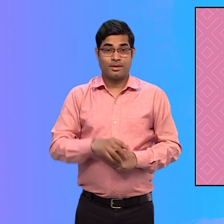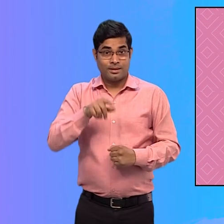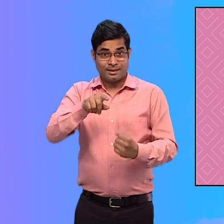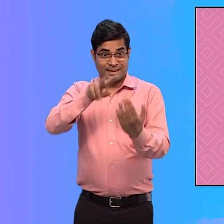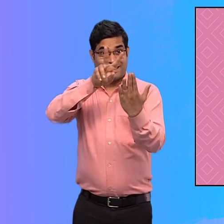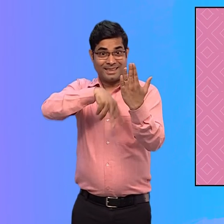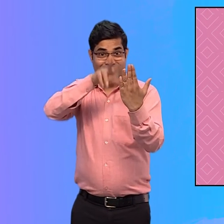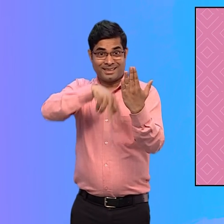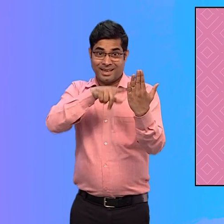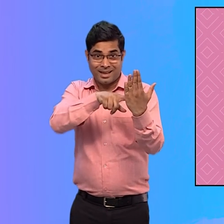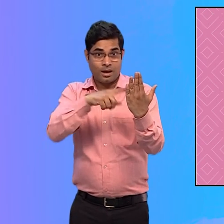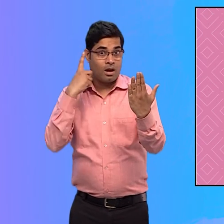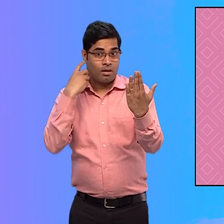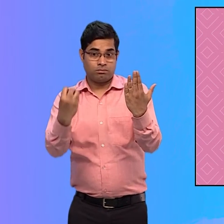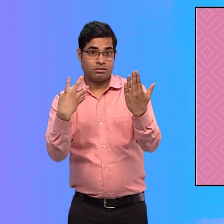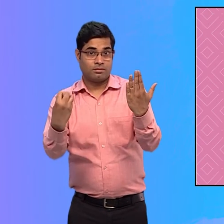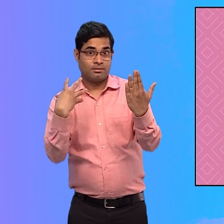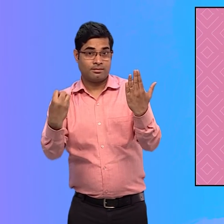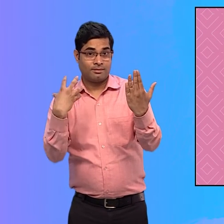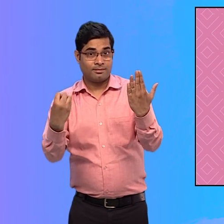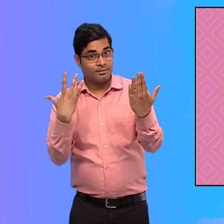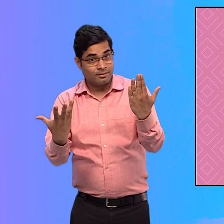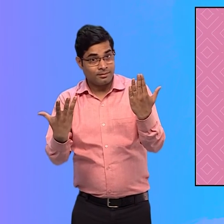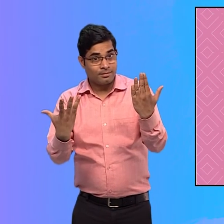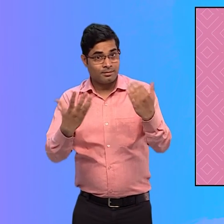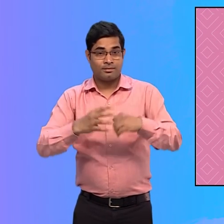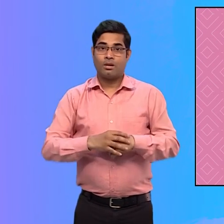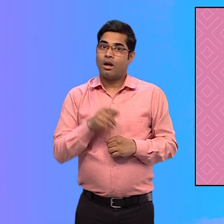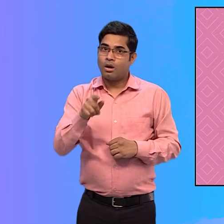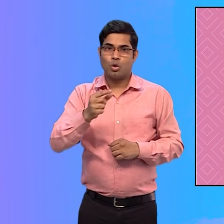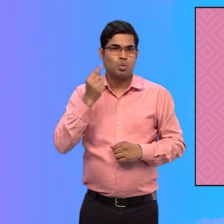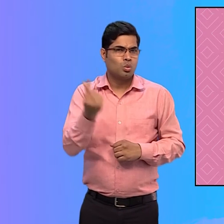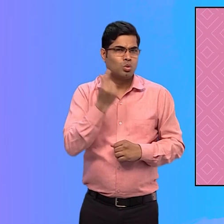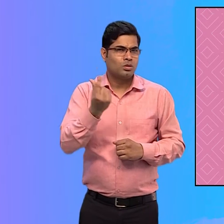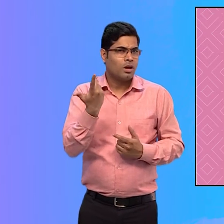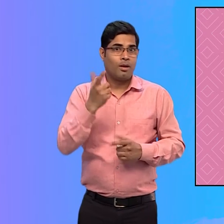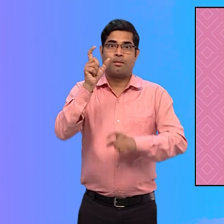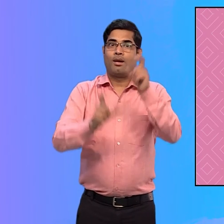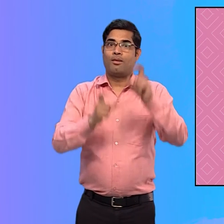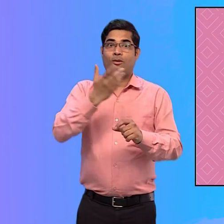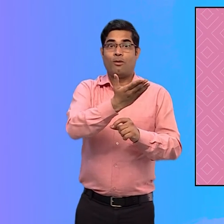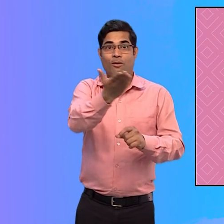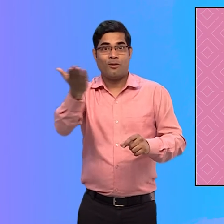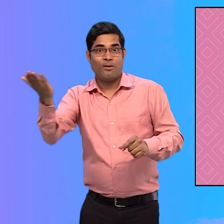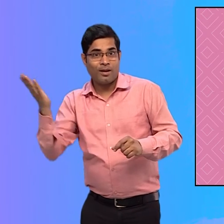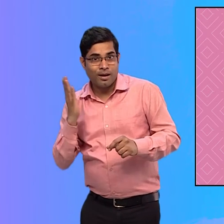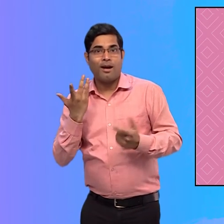स्क्रीन रीडर उन लोगों के लिए आवश्चक और उप्योगी है जो